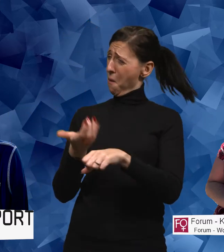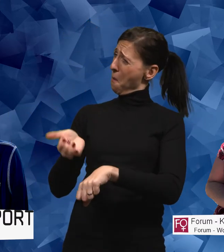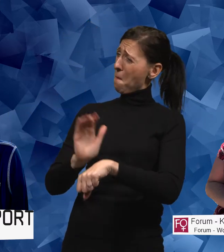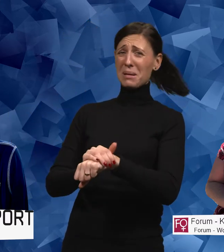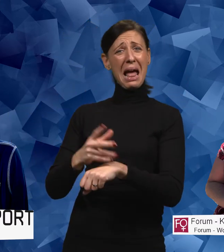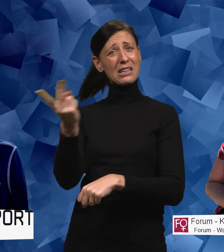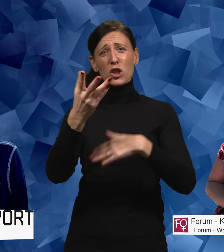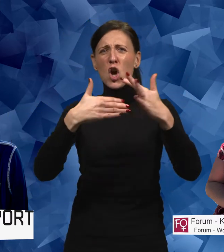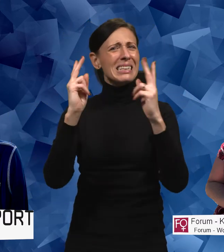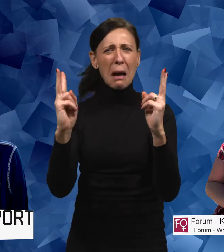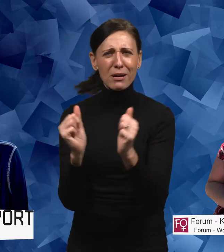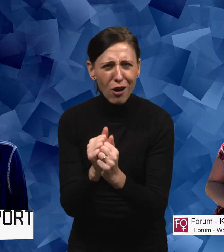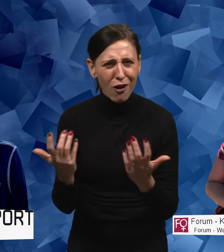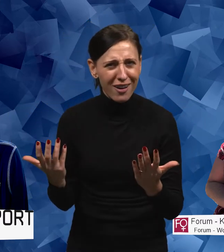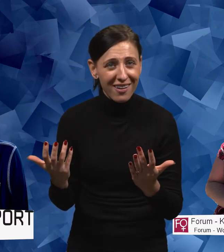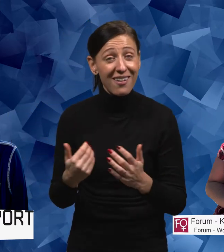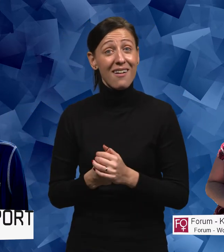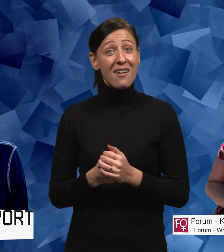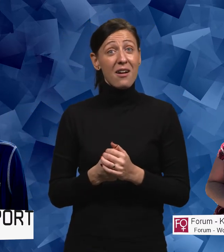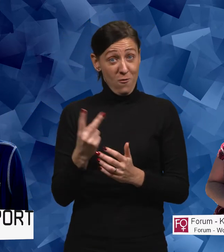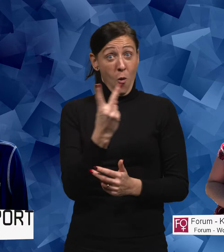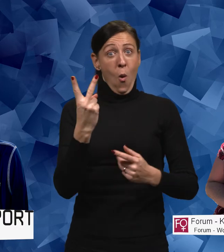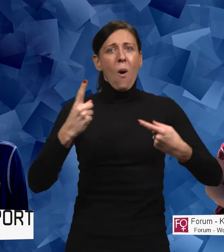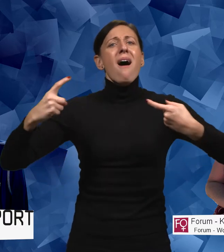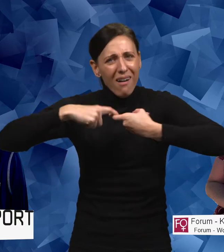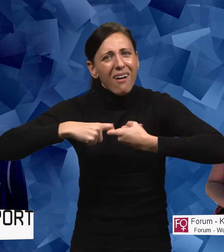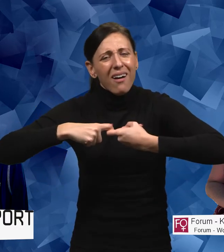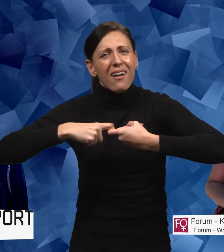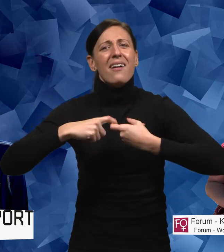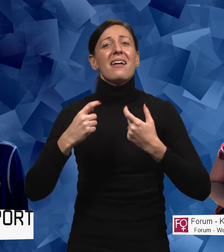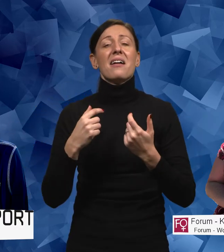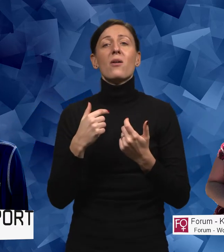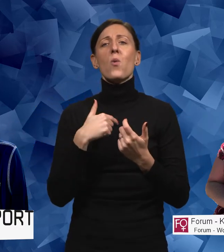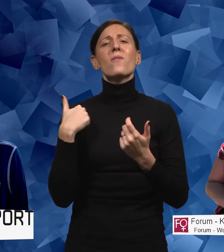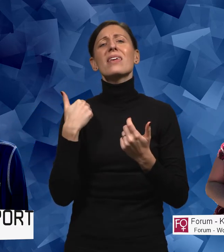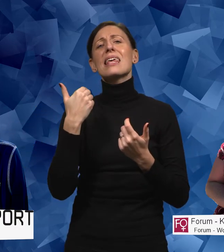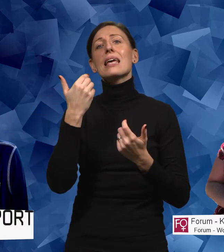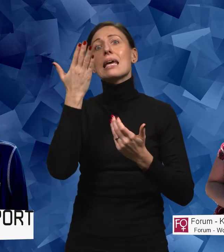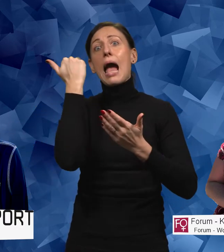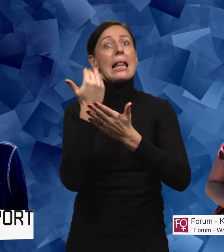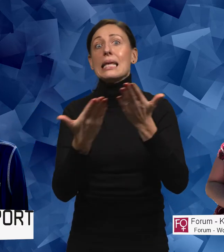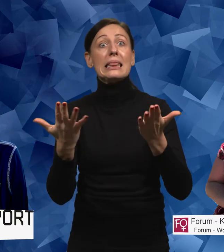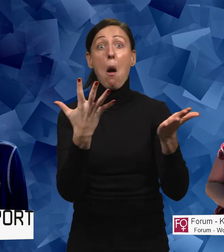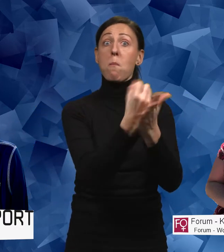samma kompetens och gör samma sak. Och de här två hänger ju ihop och vi kan ju inte nå